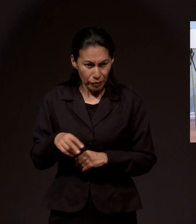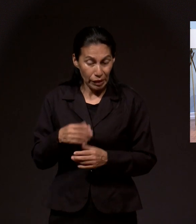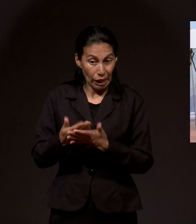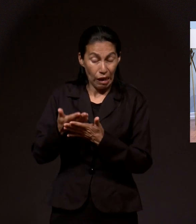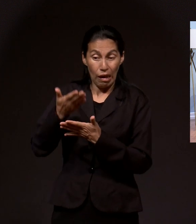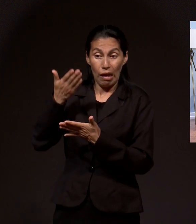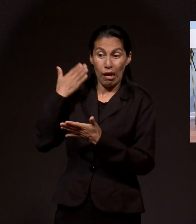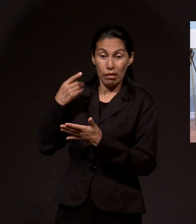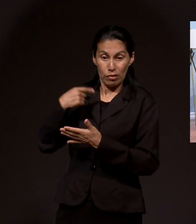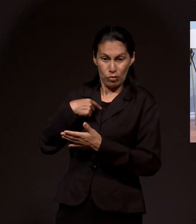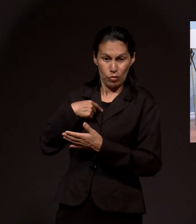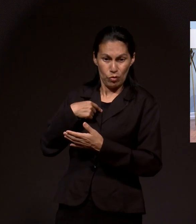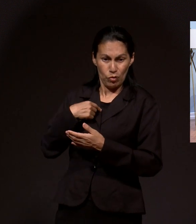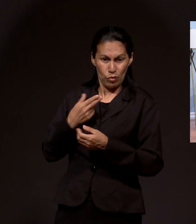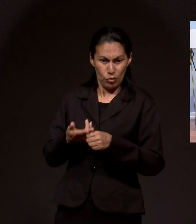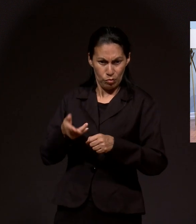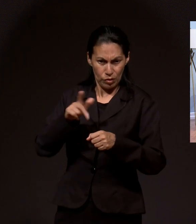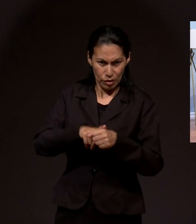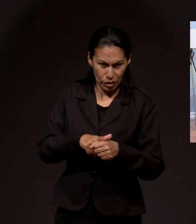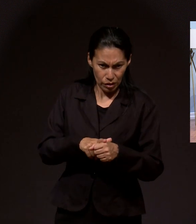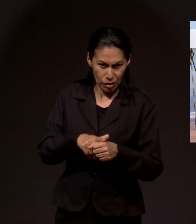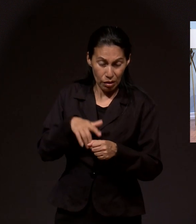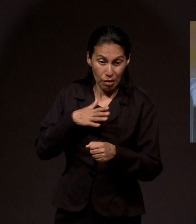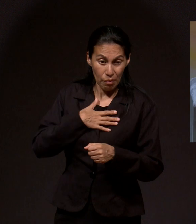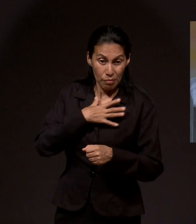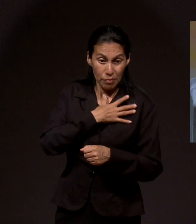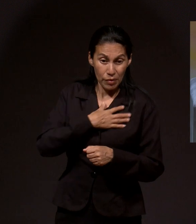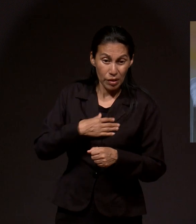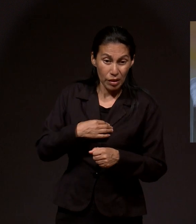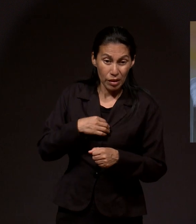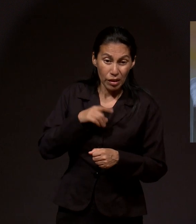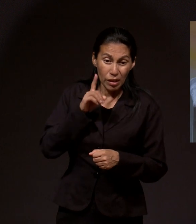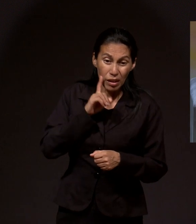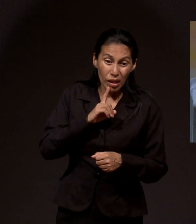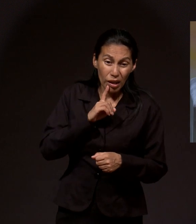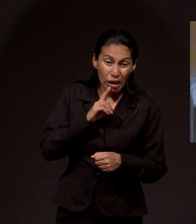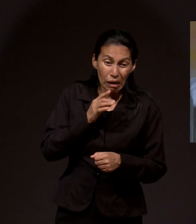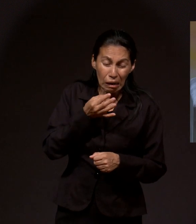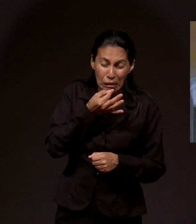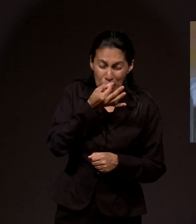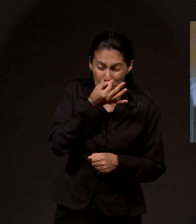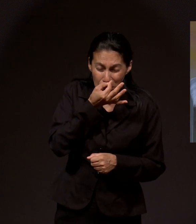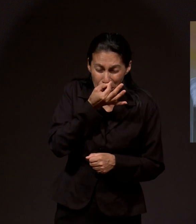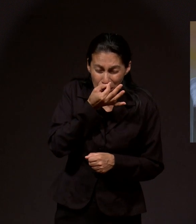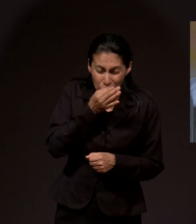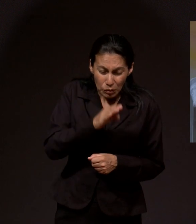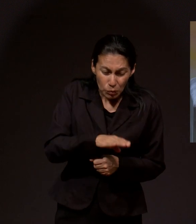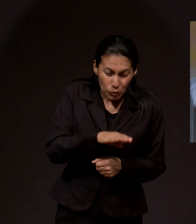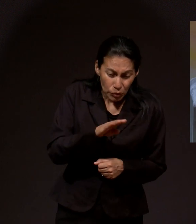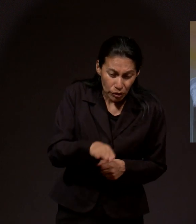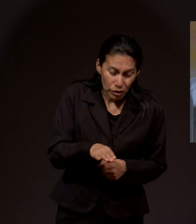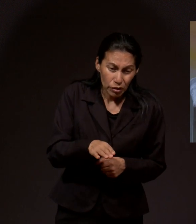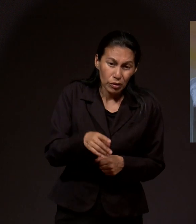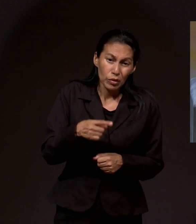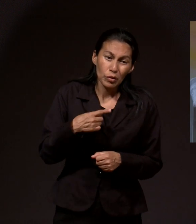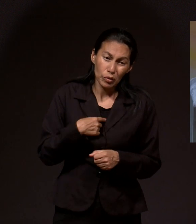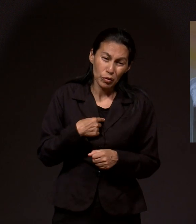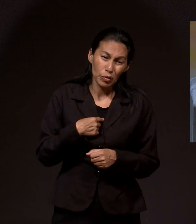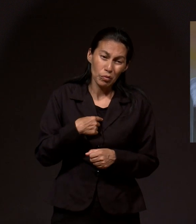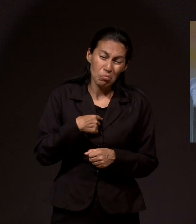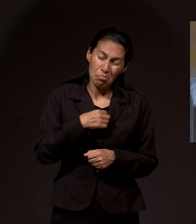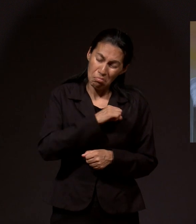existe es real. Dice, cuando yo estaba en el hospital y mi hija estaba a punto de morir, llorando,